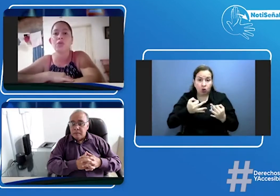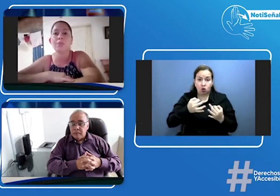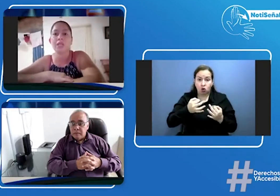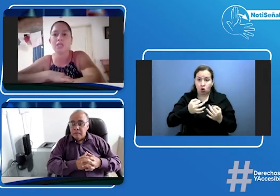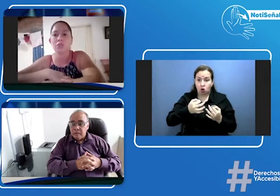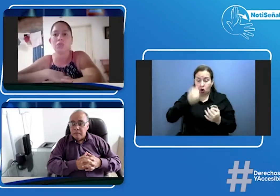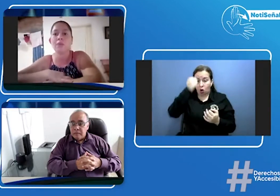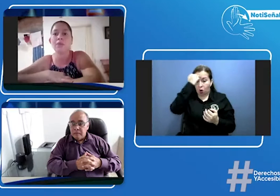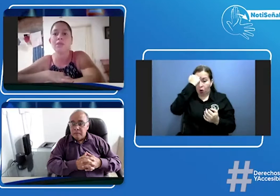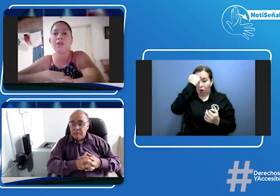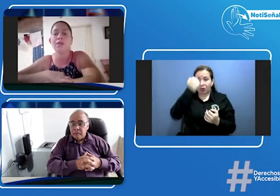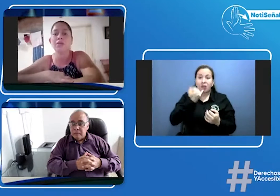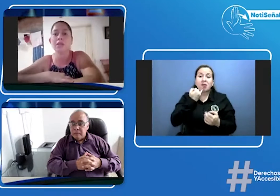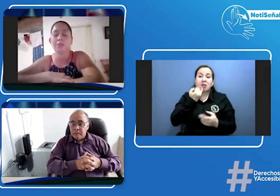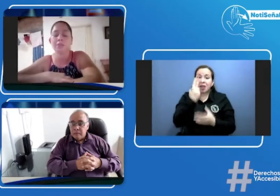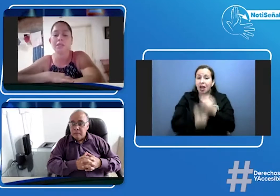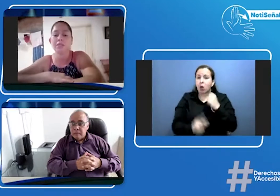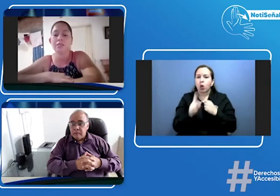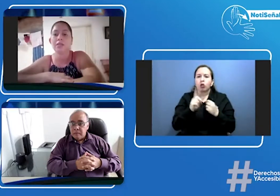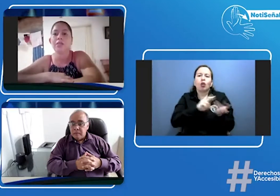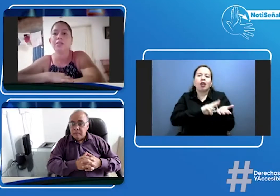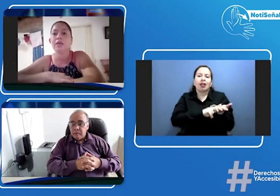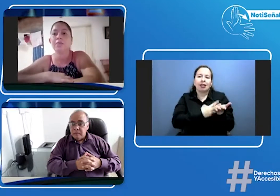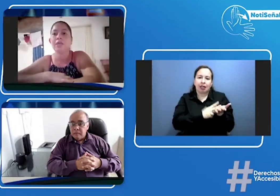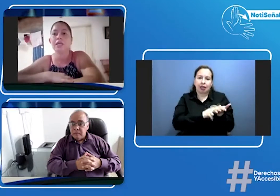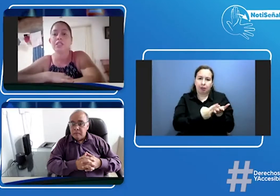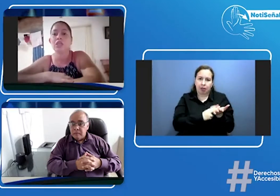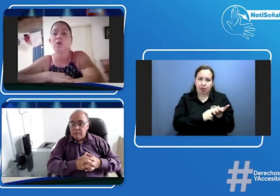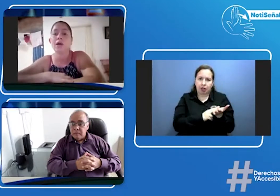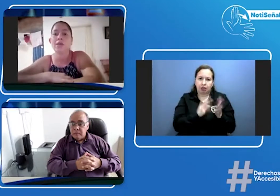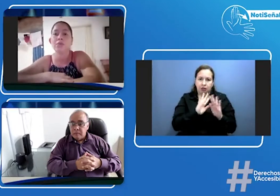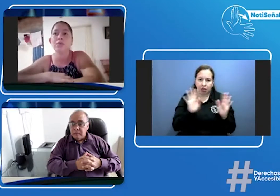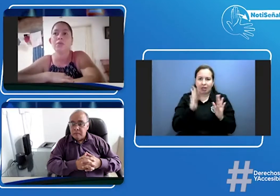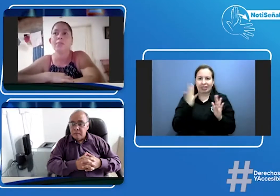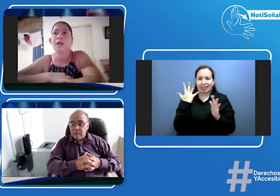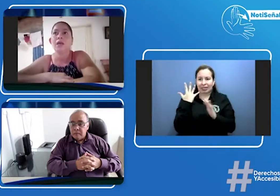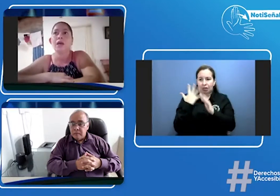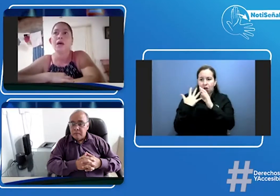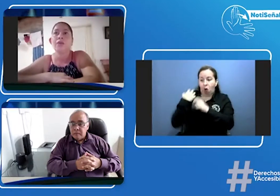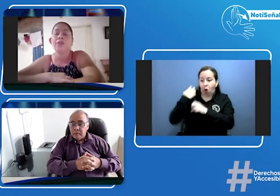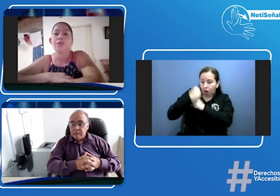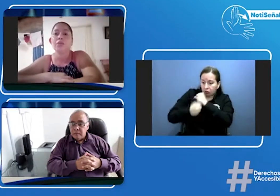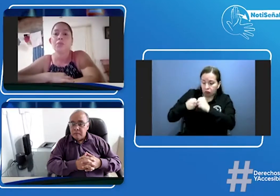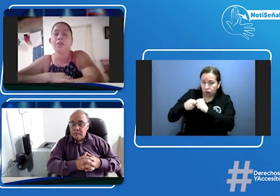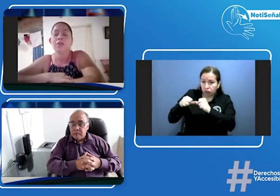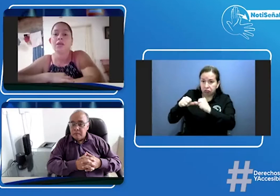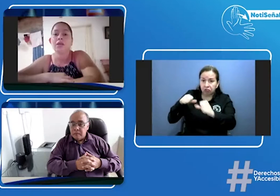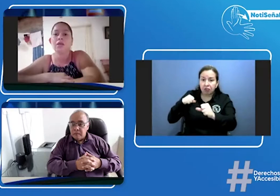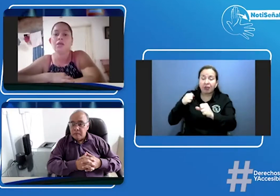bilingües solamente intérpretes ya hace cinco años anteriormente este